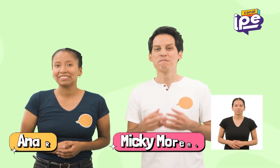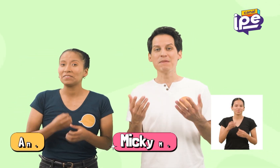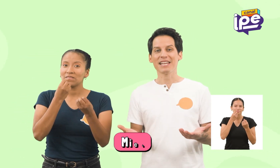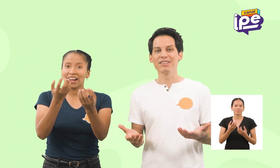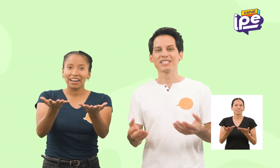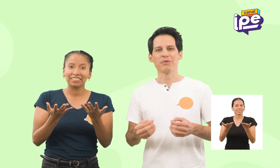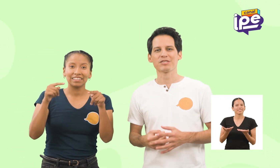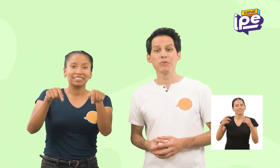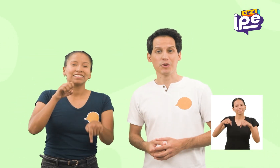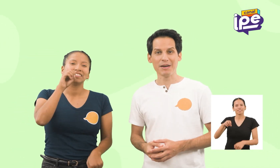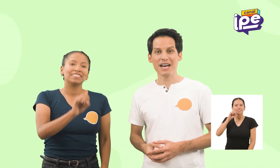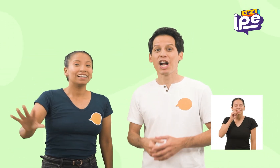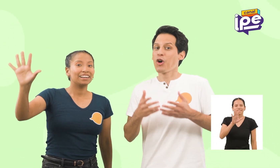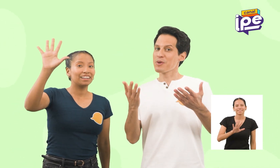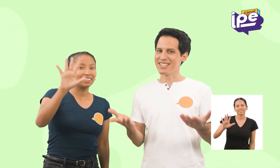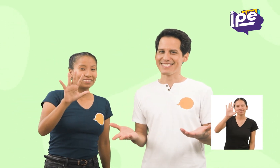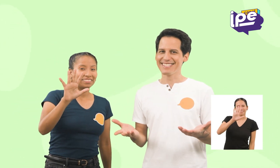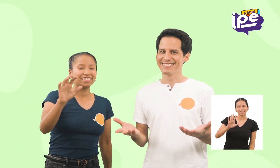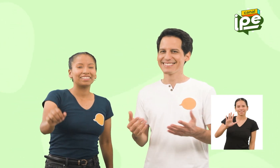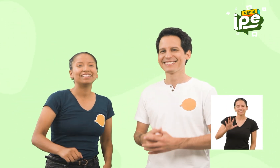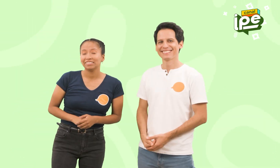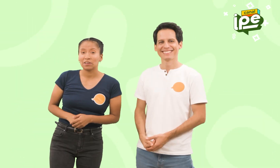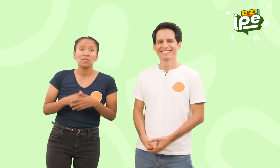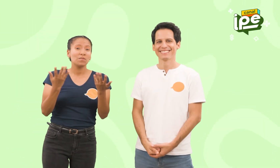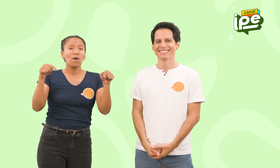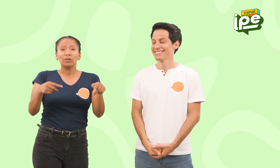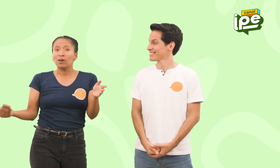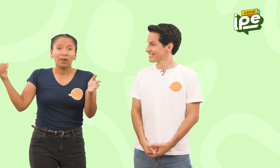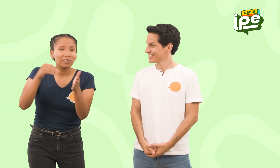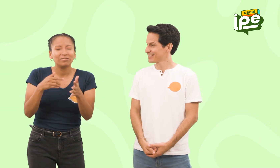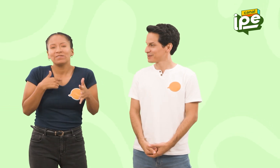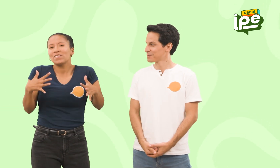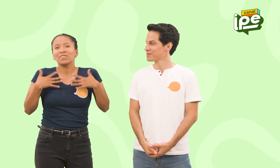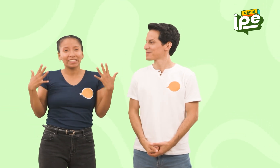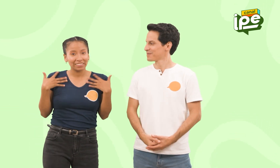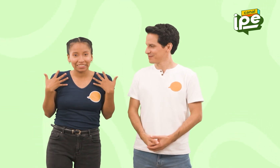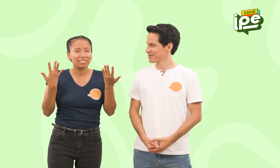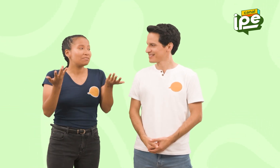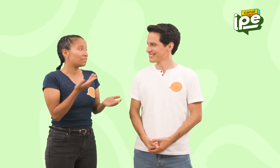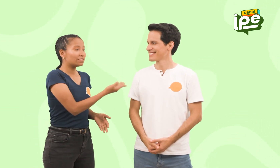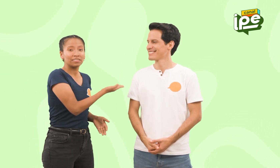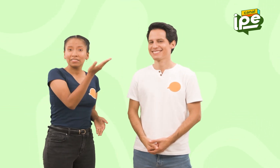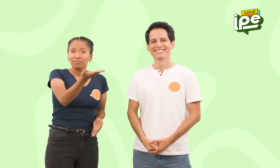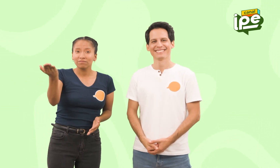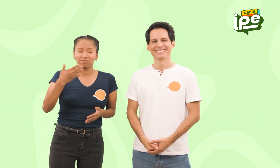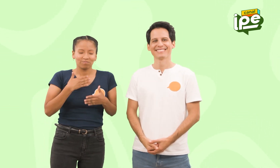Bienvenidos a nuestro programa ¿Cómo se dice? Estoy muy contenta de estar nuevamente compartiendo con ustedes